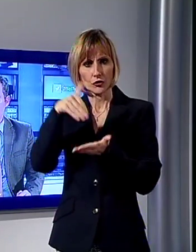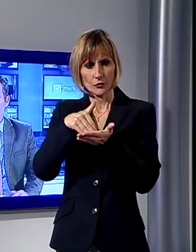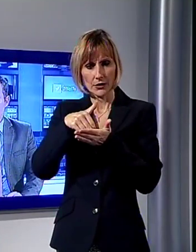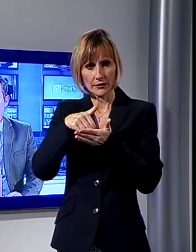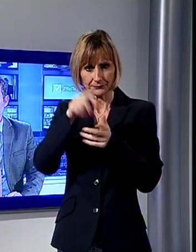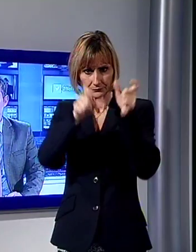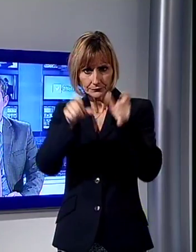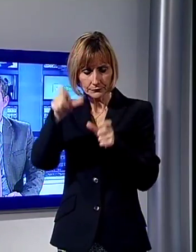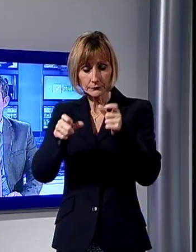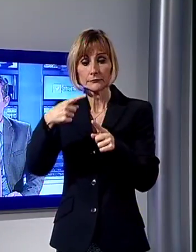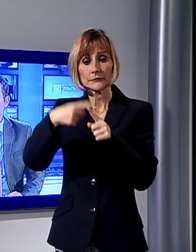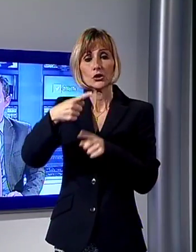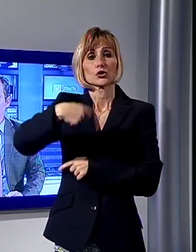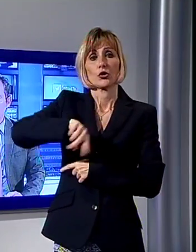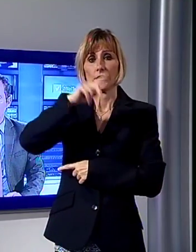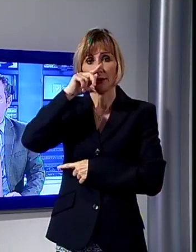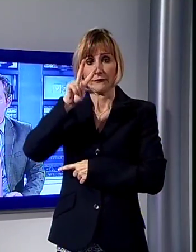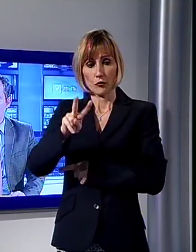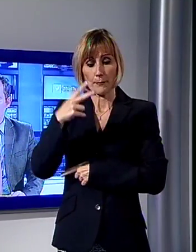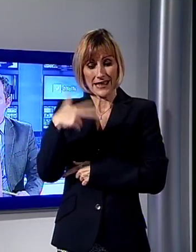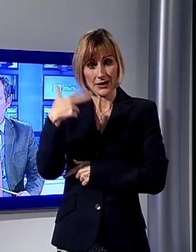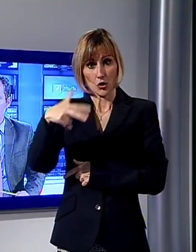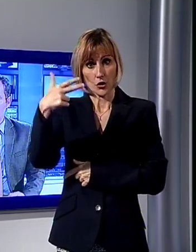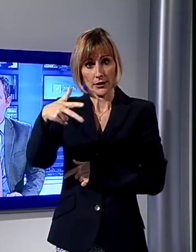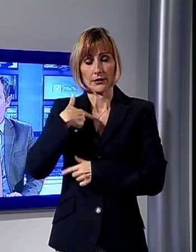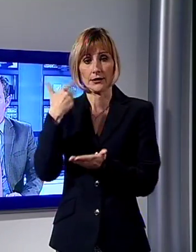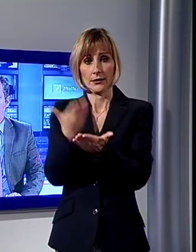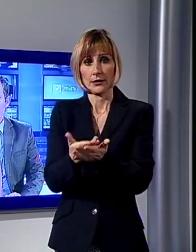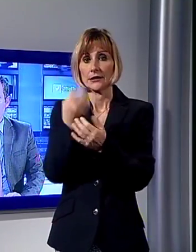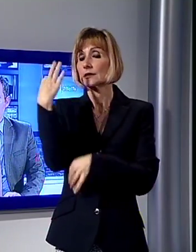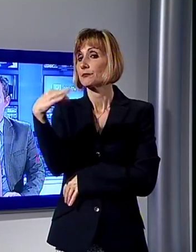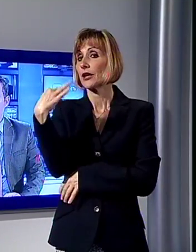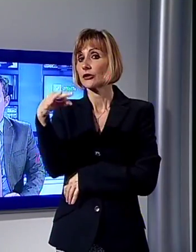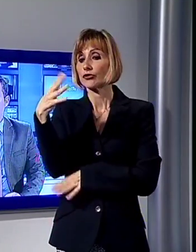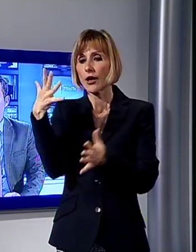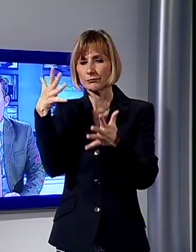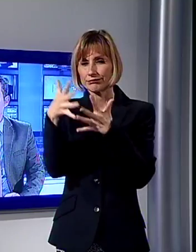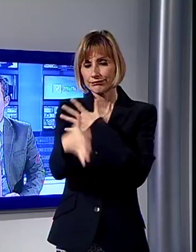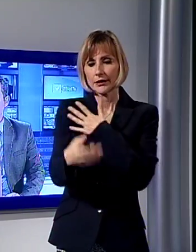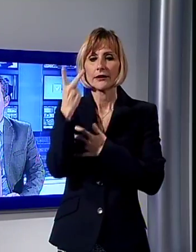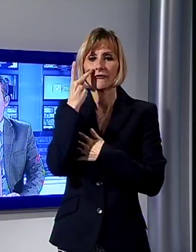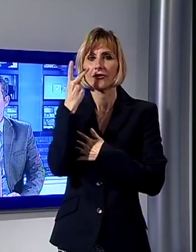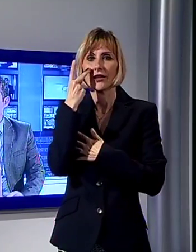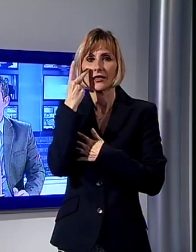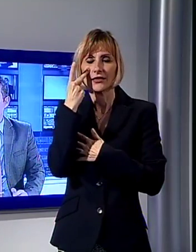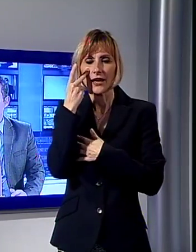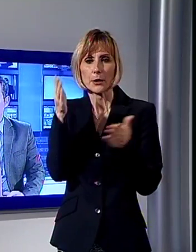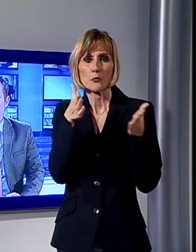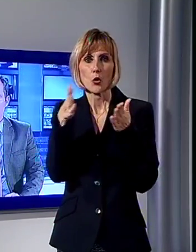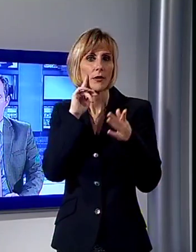Noi TV ogni mercoledì sera vi proporre uno speciale per andare a rivedere i momenti migliori della